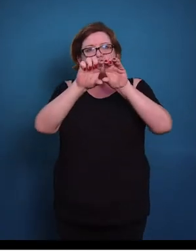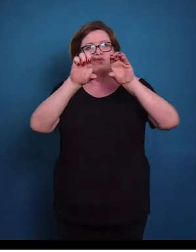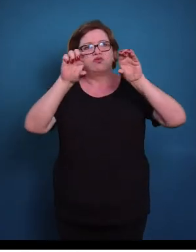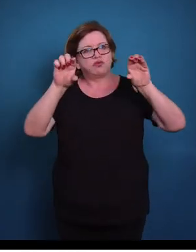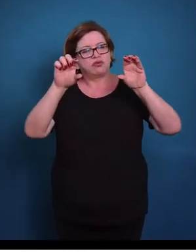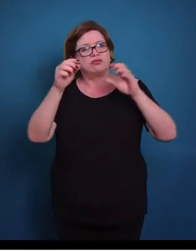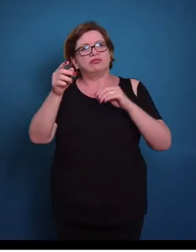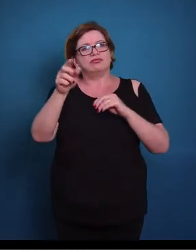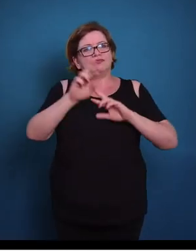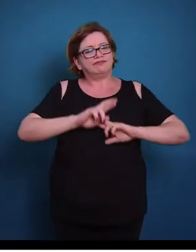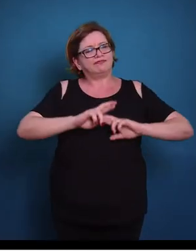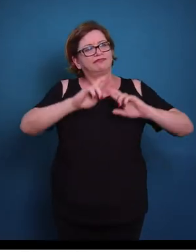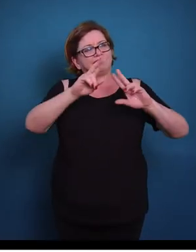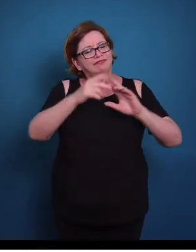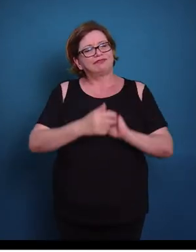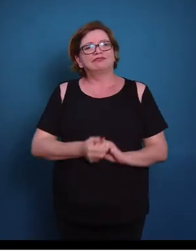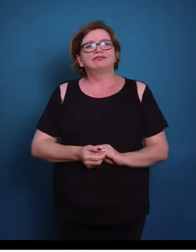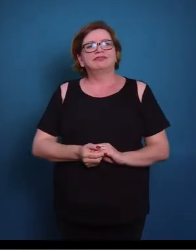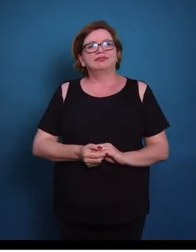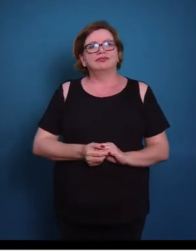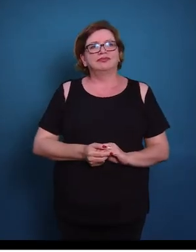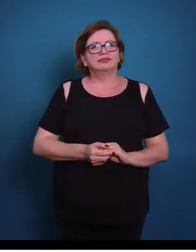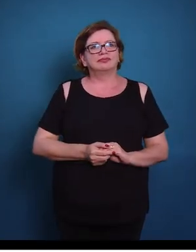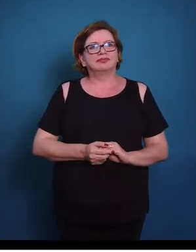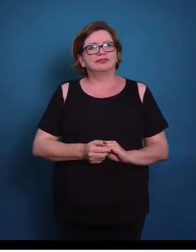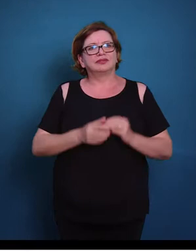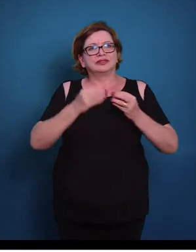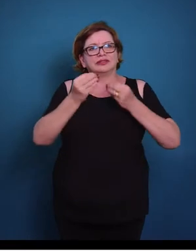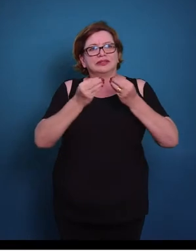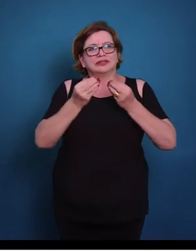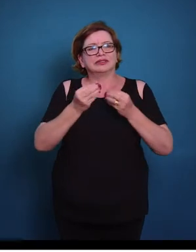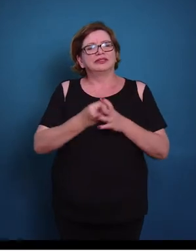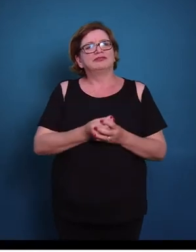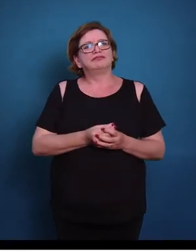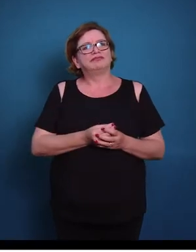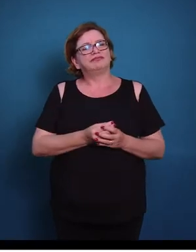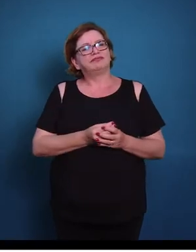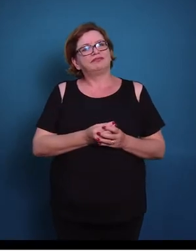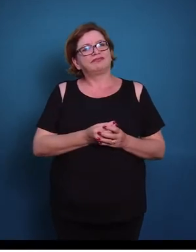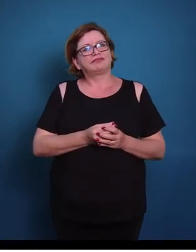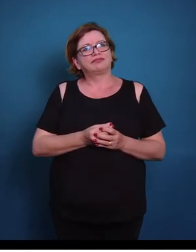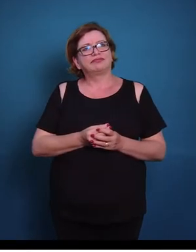estratificado. Um epitélio pavimentoso.